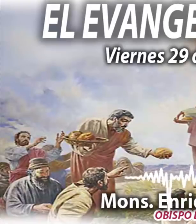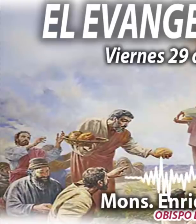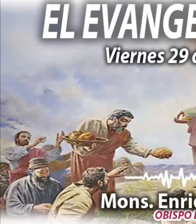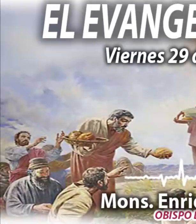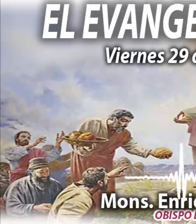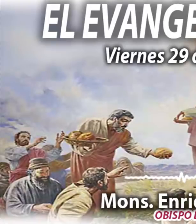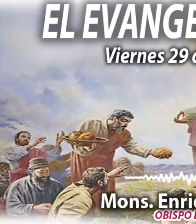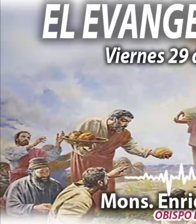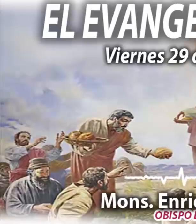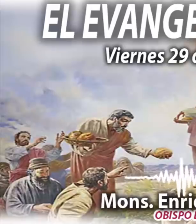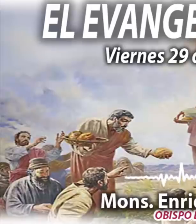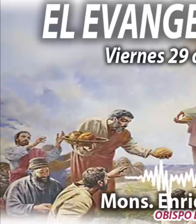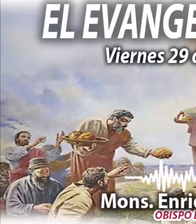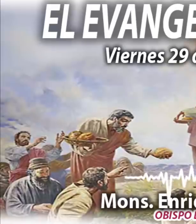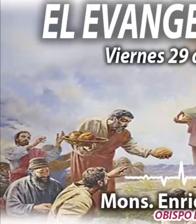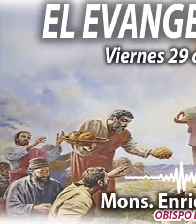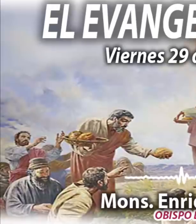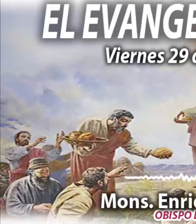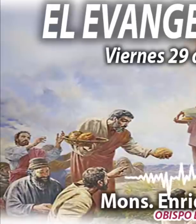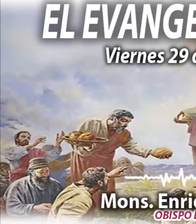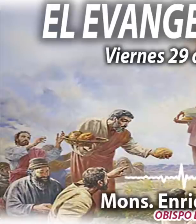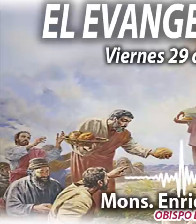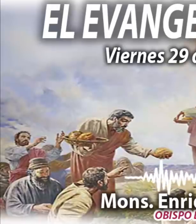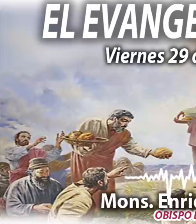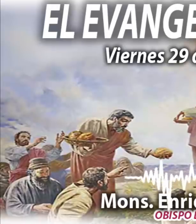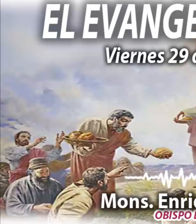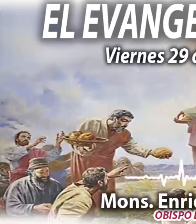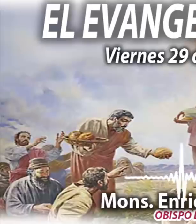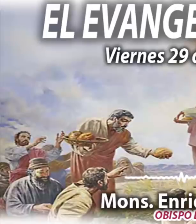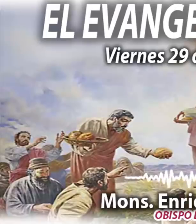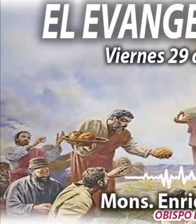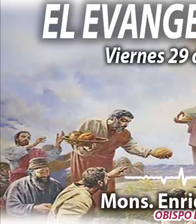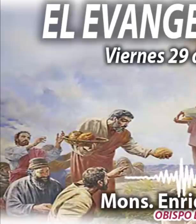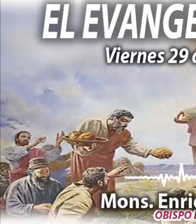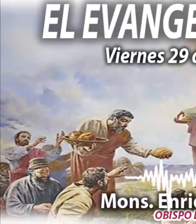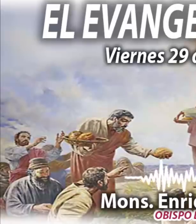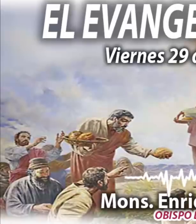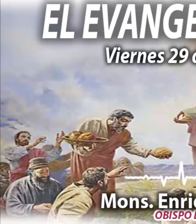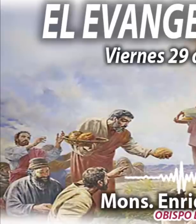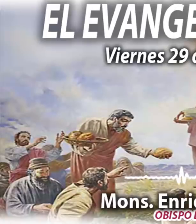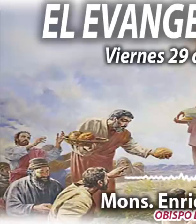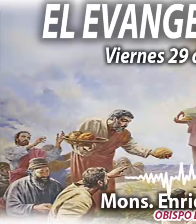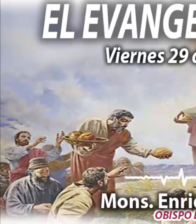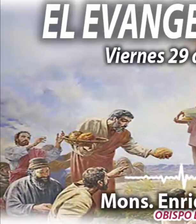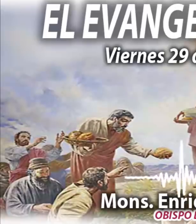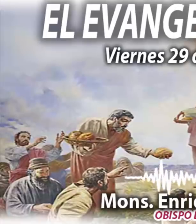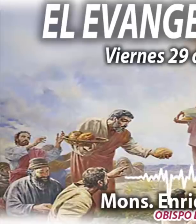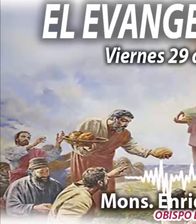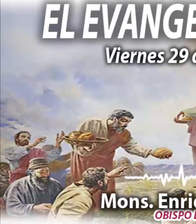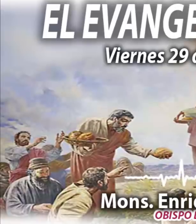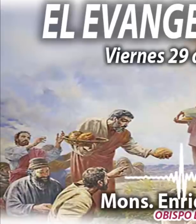Dispuso Dios en su sabiduría, revelarse a sí mismo y dar a conocer el misterio de su voluntad.